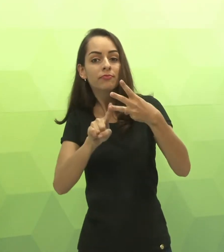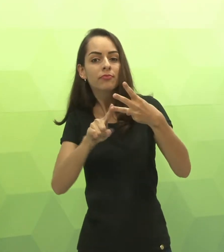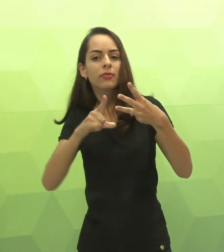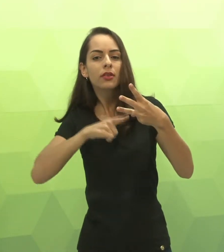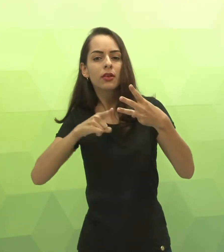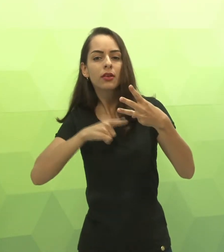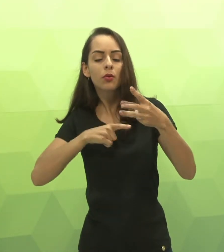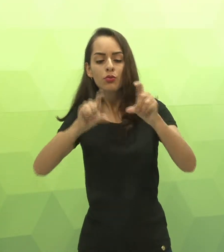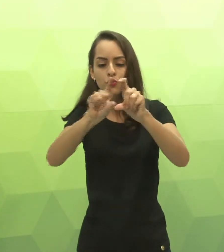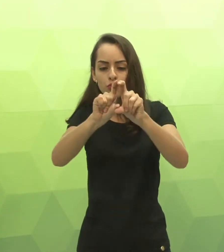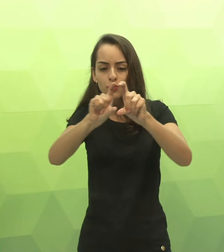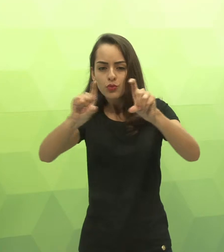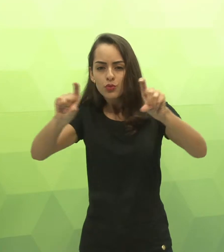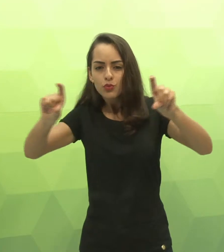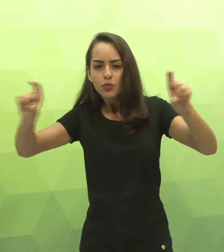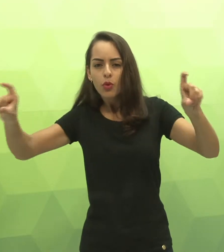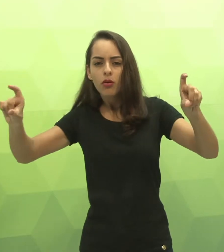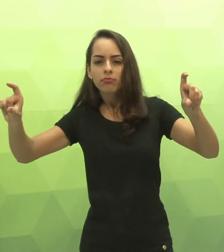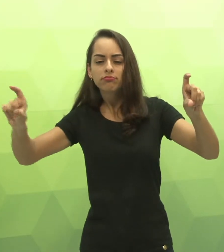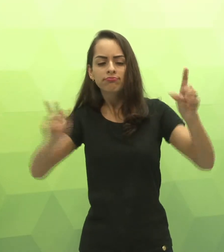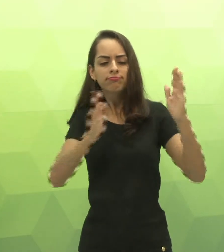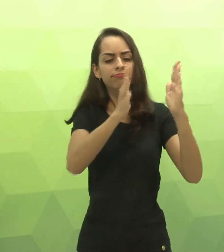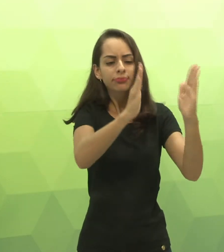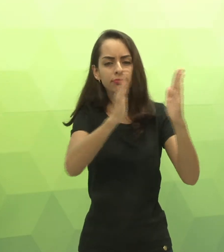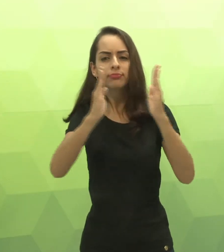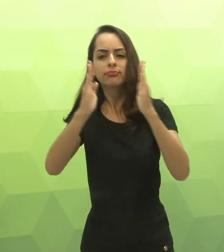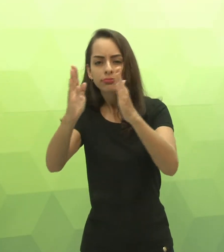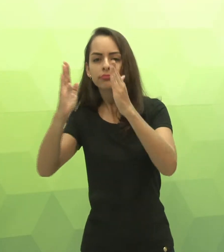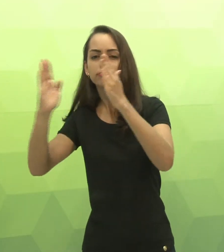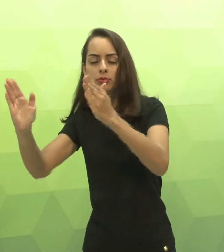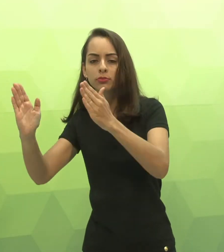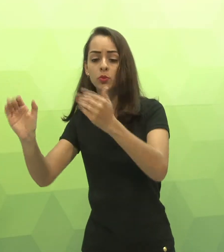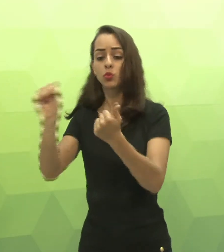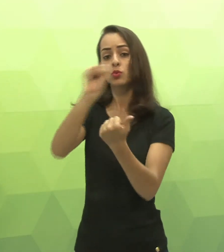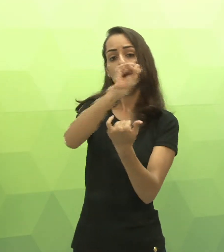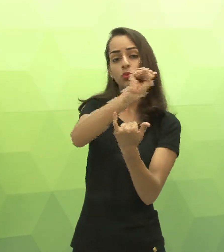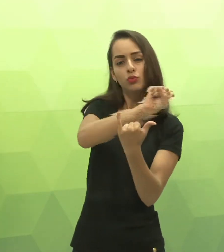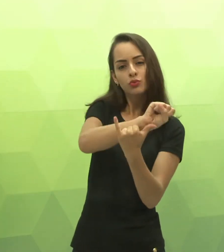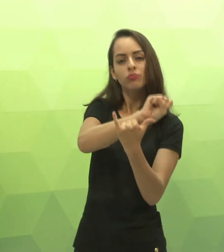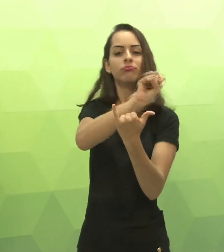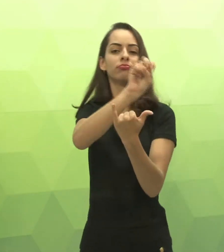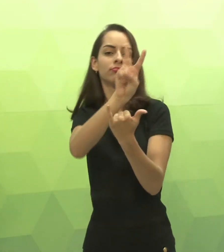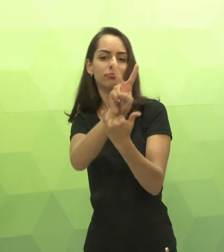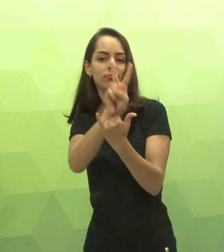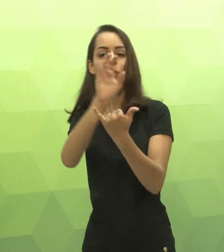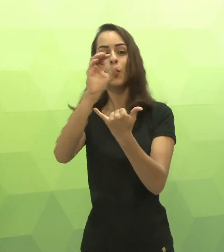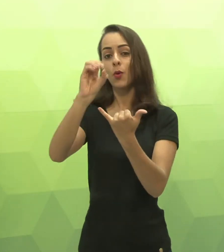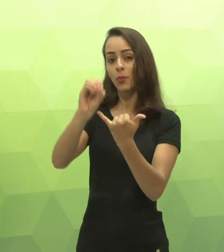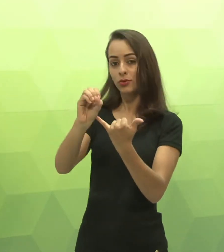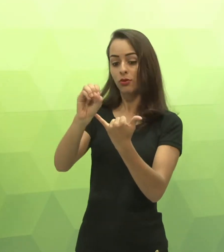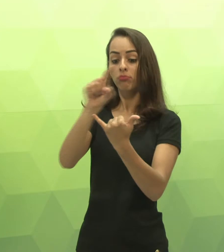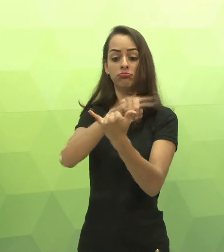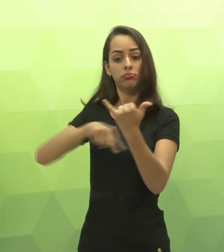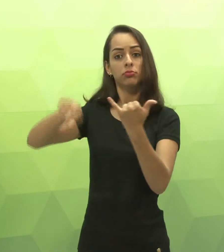também. E em terceiro, vamos identificar a ordem básica da sentença. A estrutura sujeito, verbo, objeto.